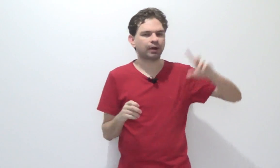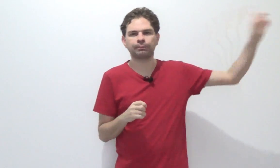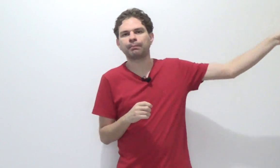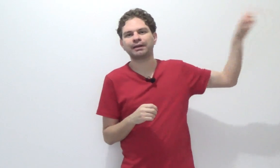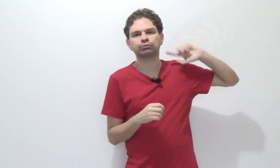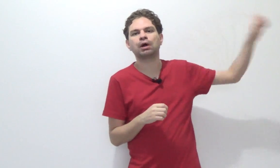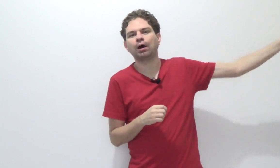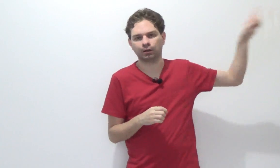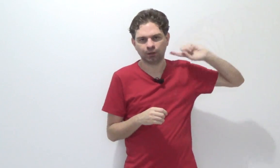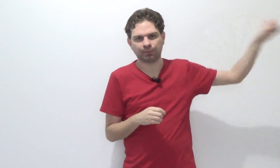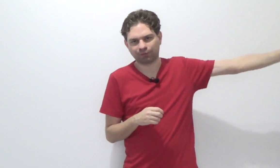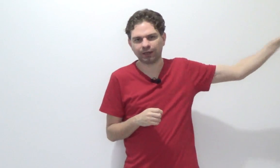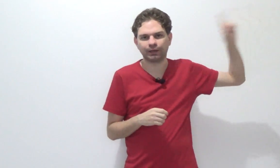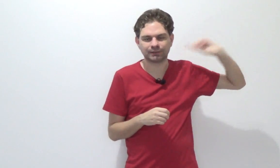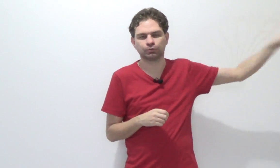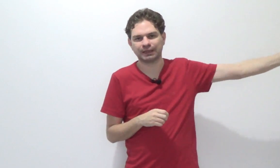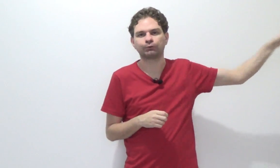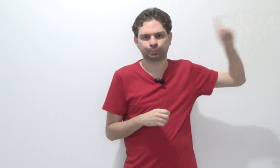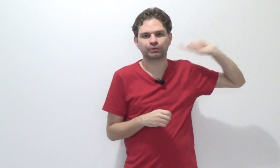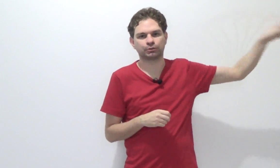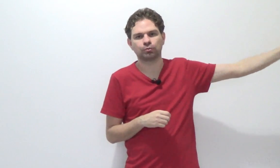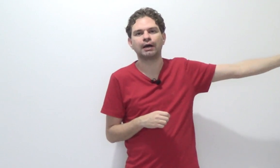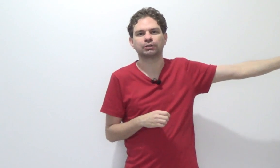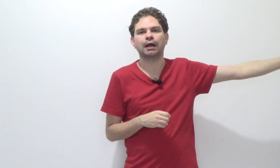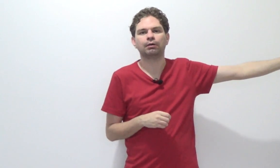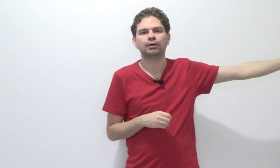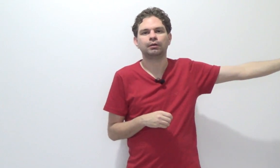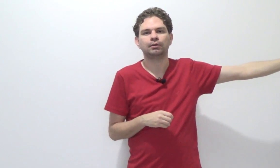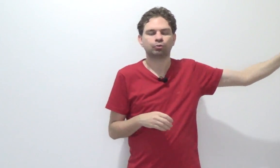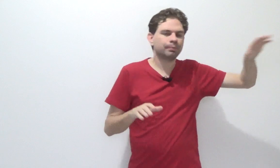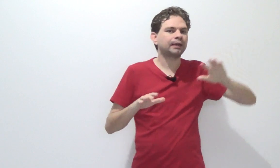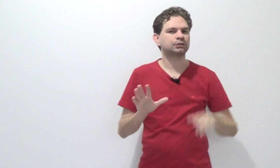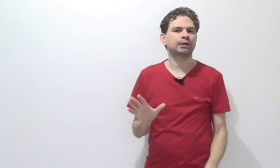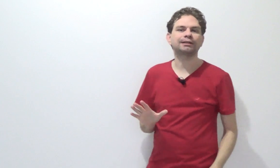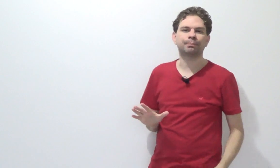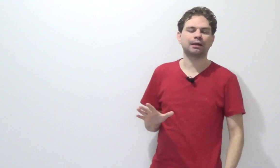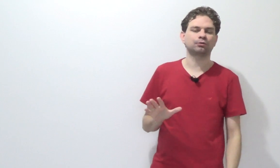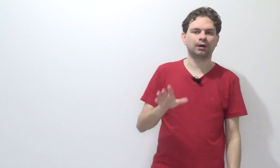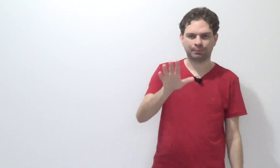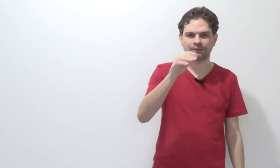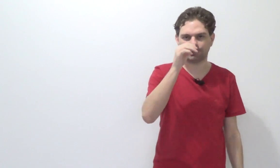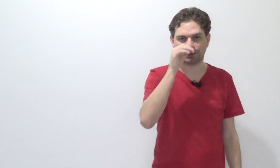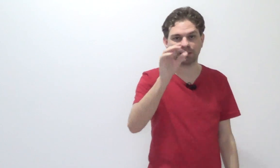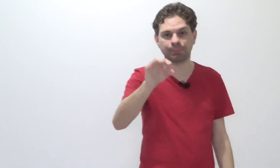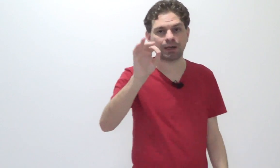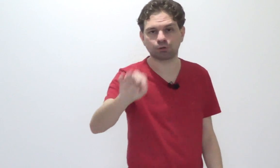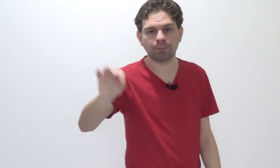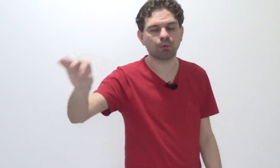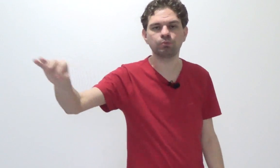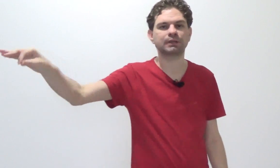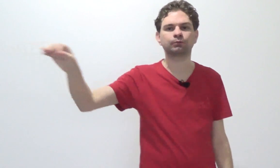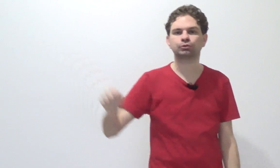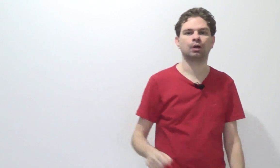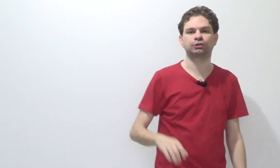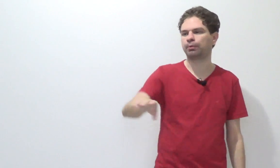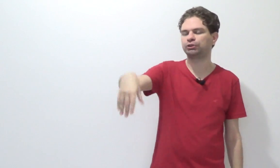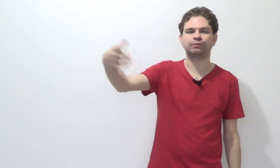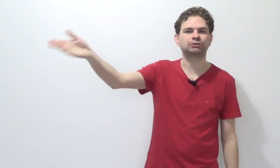ficar indo pra Bahia toda hora pra ficar realizando os atos processuais lá? Tudo bem que existe carta precatória, mas entenda, carta precatória é pra alguns atos só, tipo oitiva de